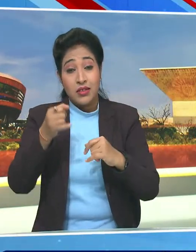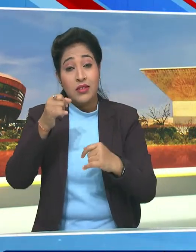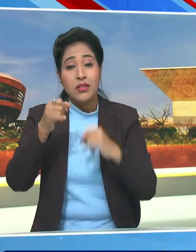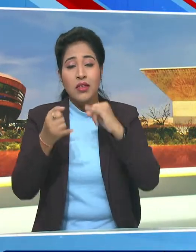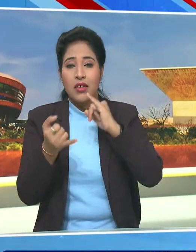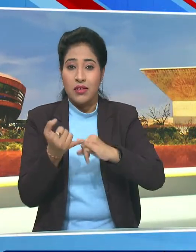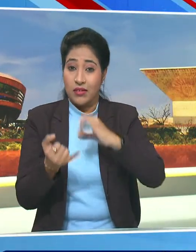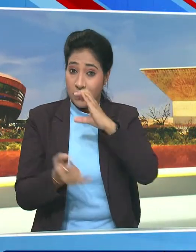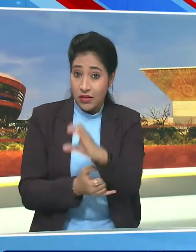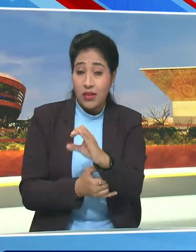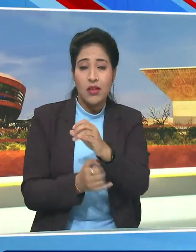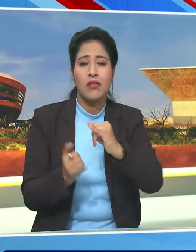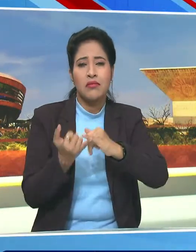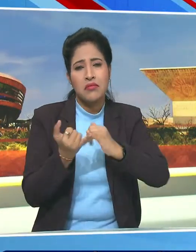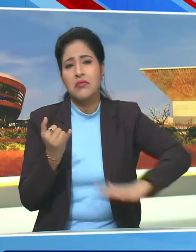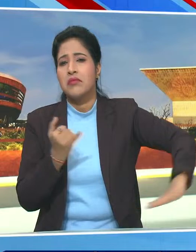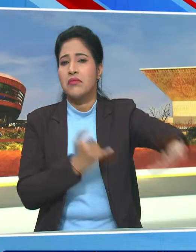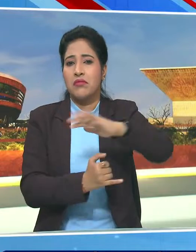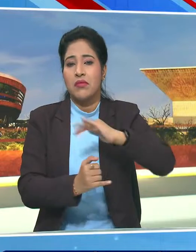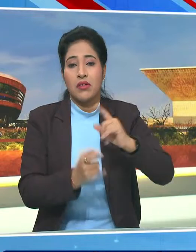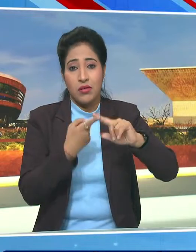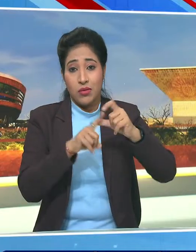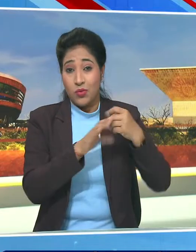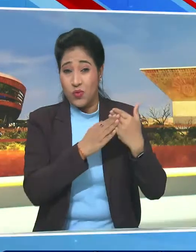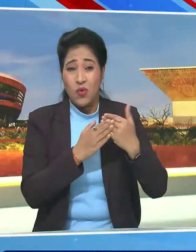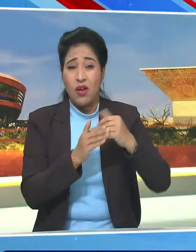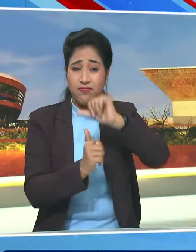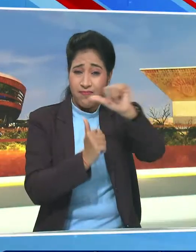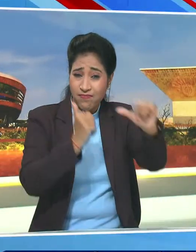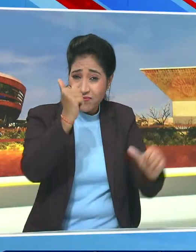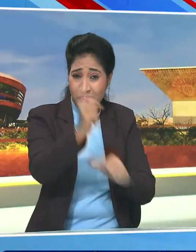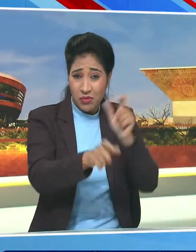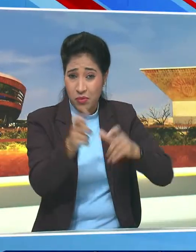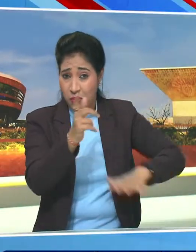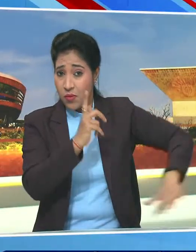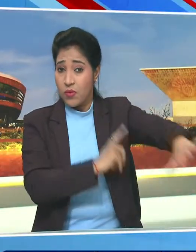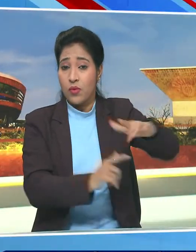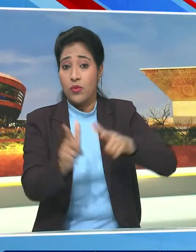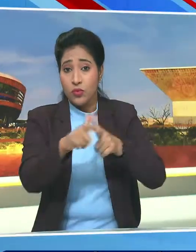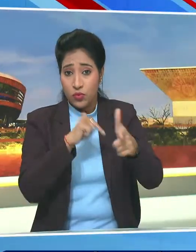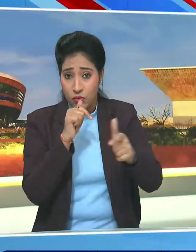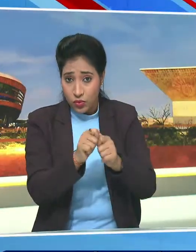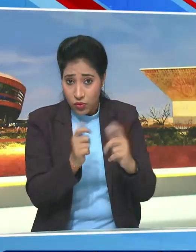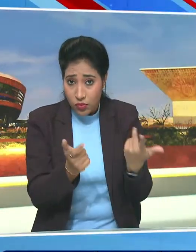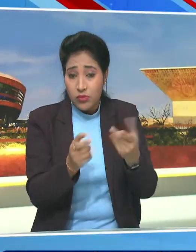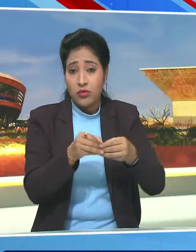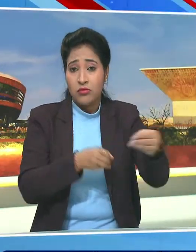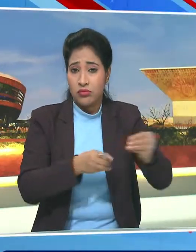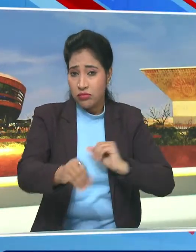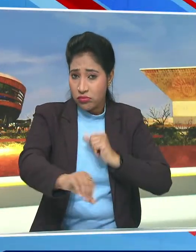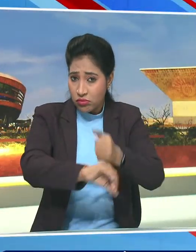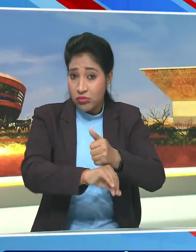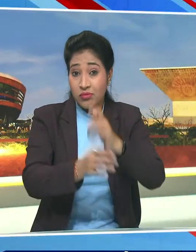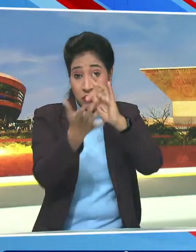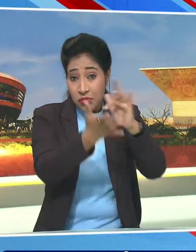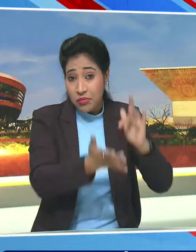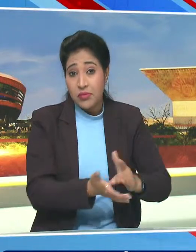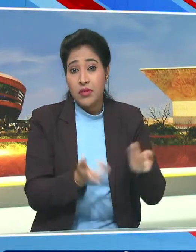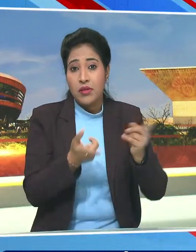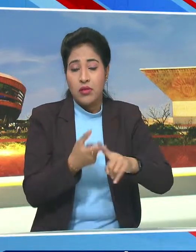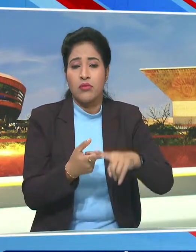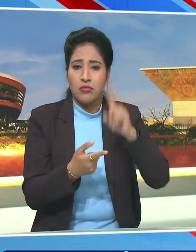अन्य सामाजिक और शेक्षनिक रूप से पिश्रे वर्गों के लोगों को नौकरियों और व्यवसाइक संस्थानों में